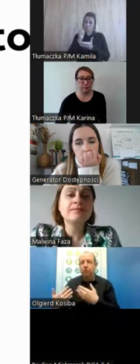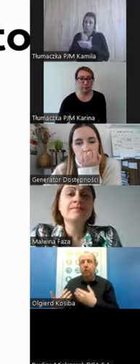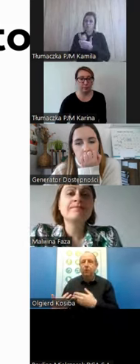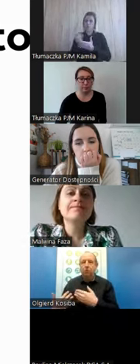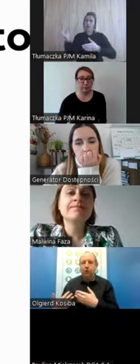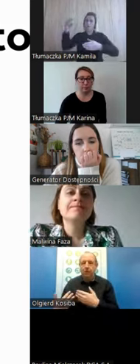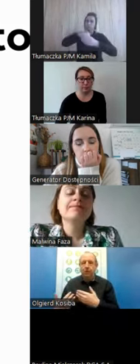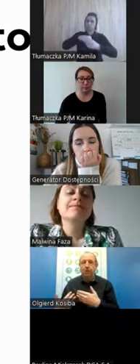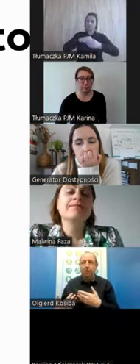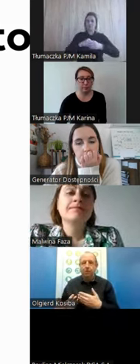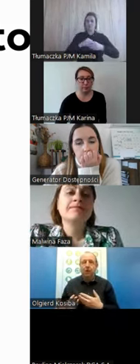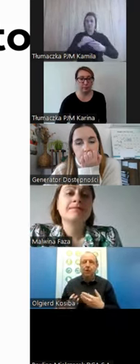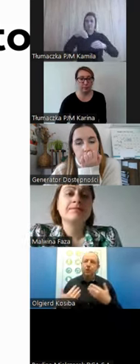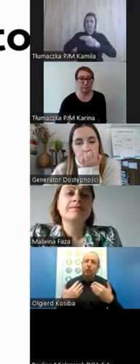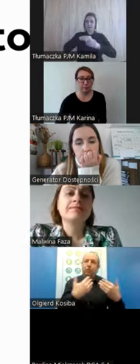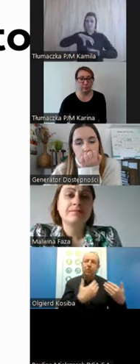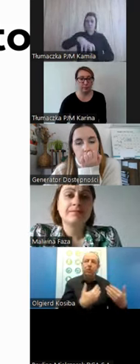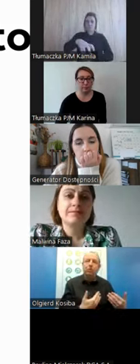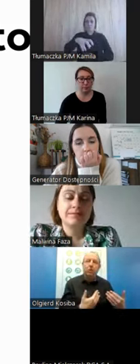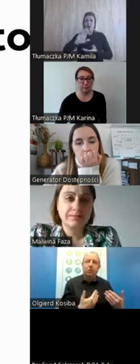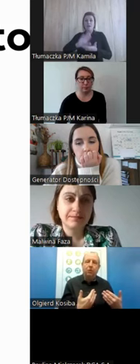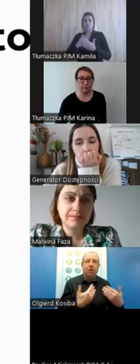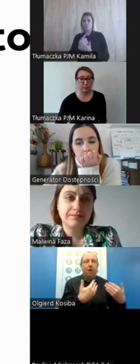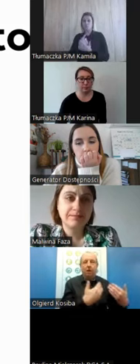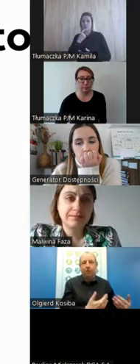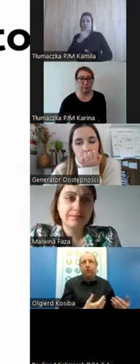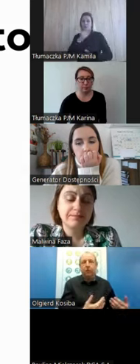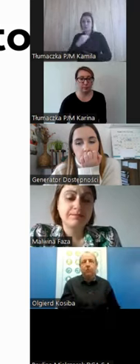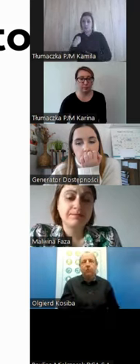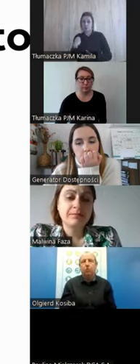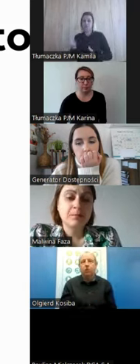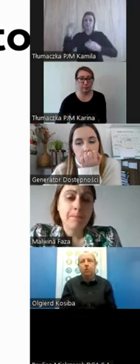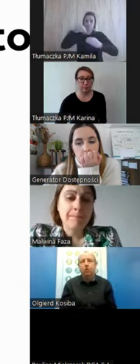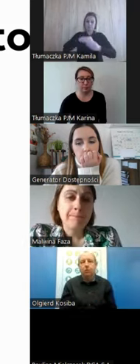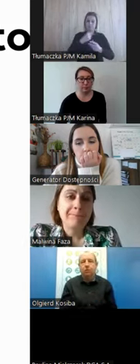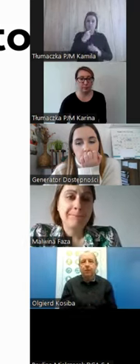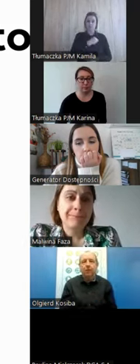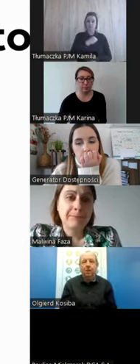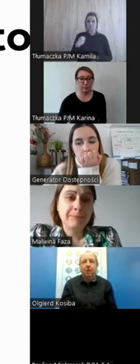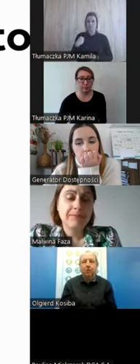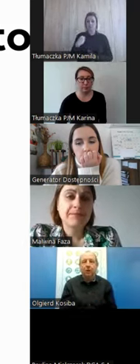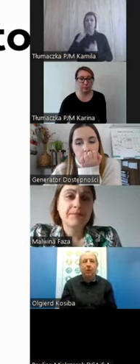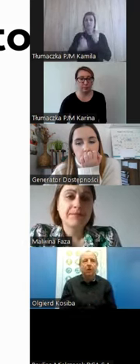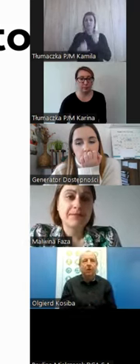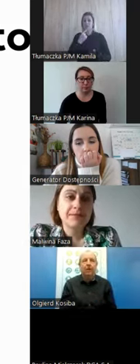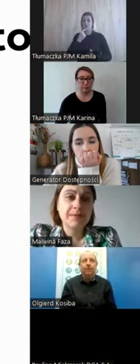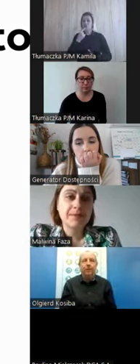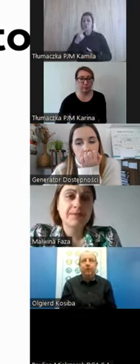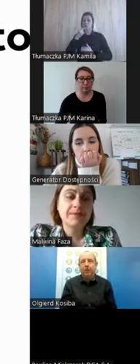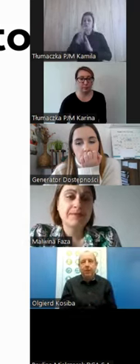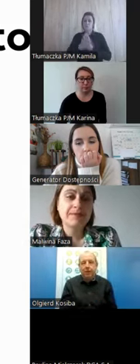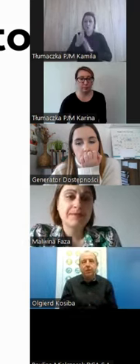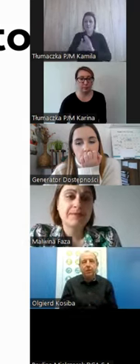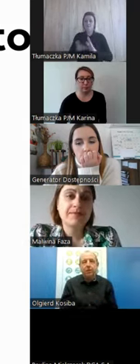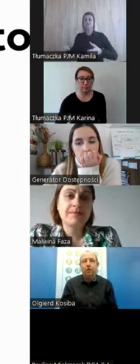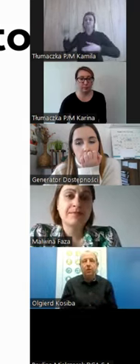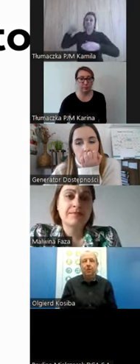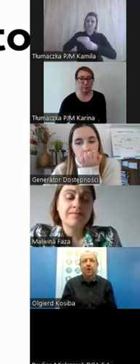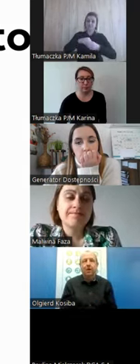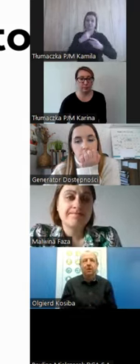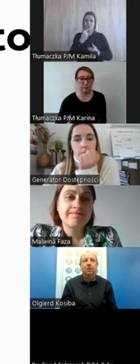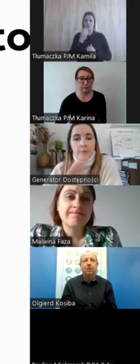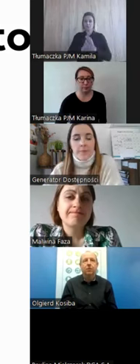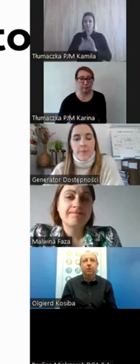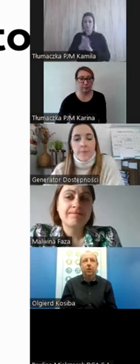grupę użytkowników języka polskiego. Jeżeli będzie to migowy, wejdzie w grupę użytkowników języka migowego. Jeżeli nie dacie dziecku